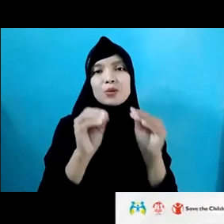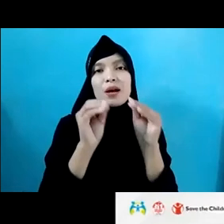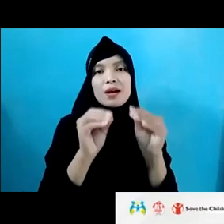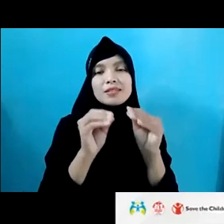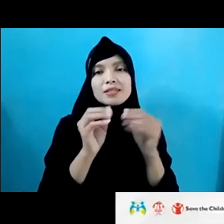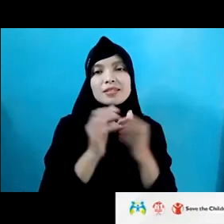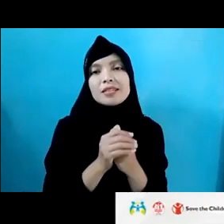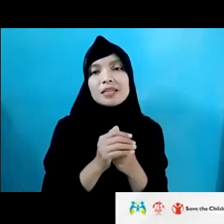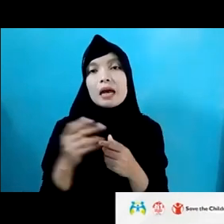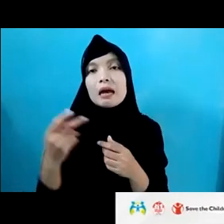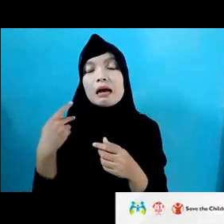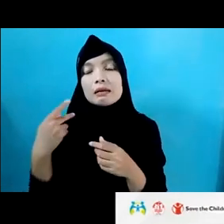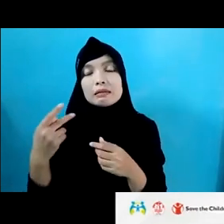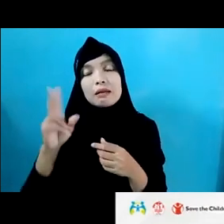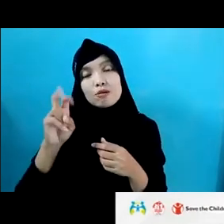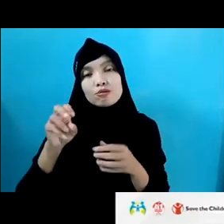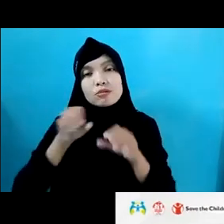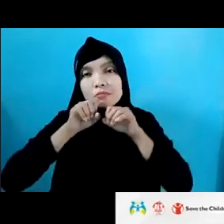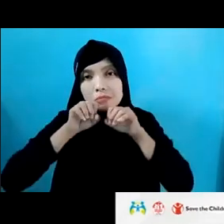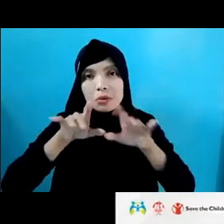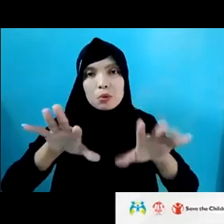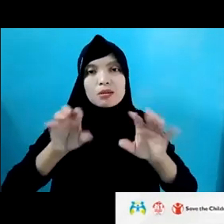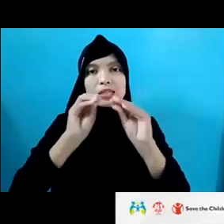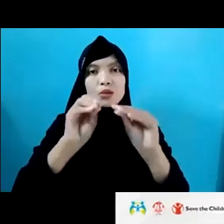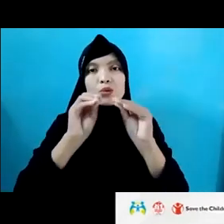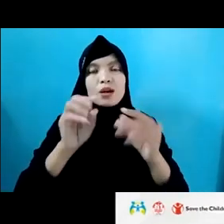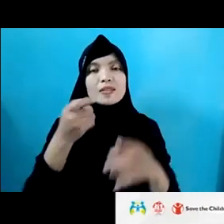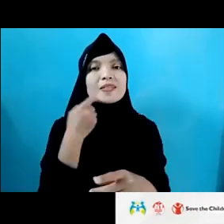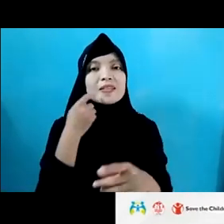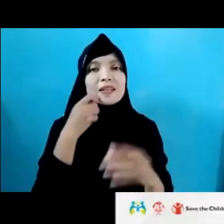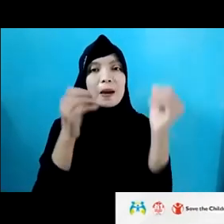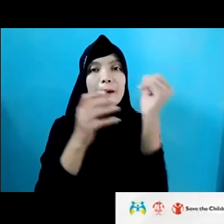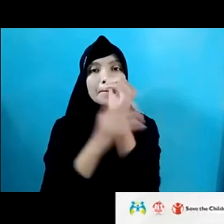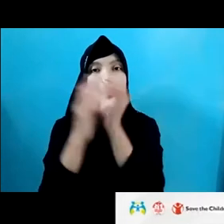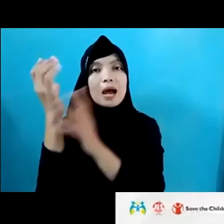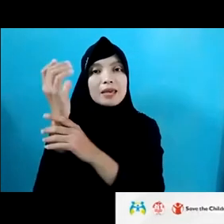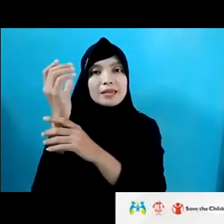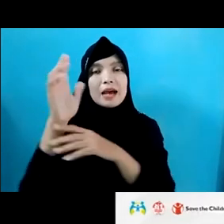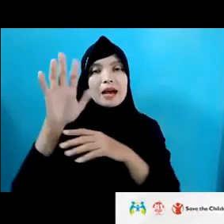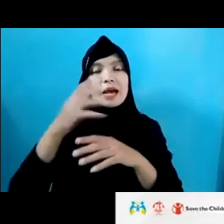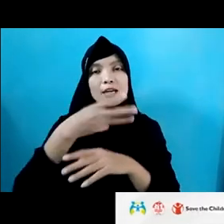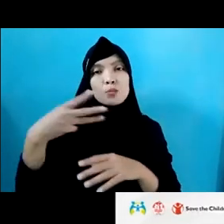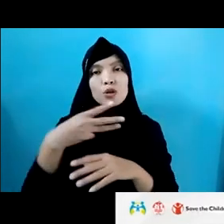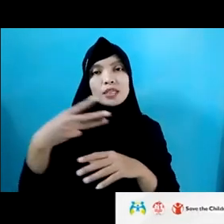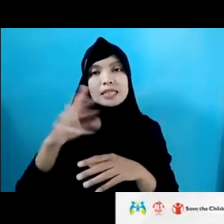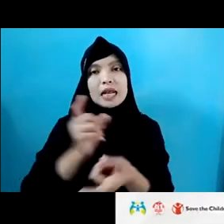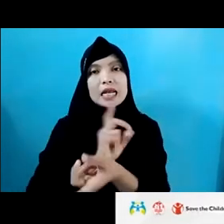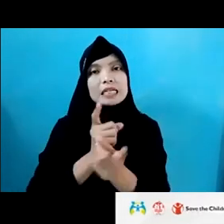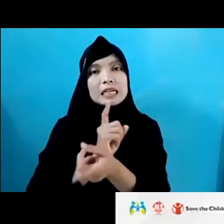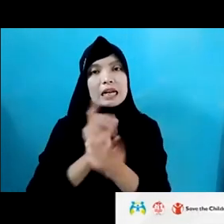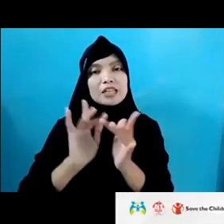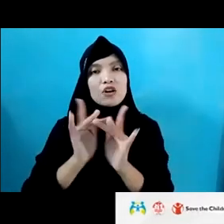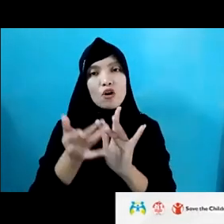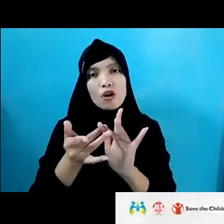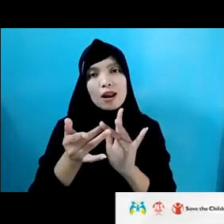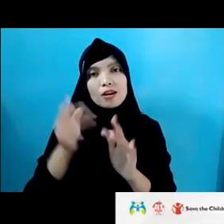kita perlu memperluas edukasi tentang bahayanya eksploitasi dan kekerasan berbasis online ini kepada